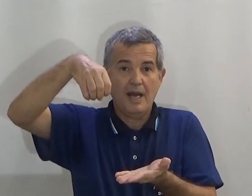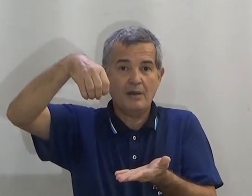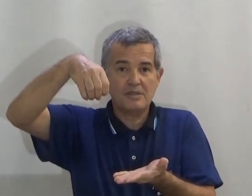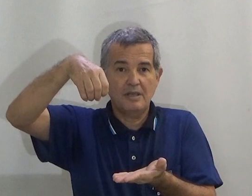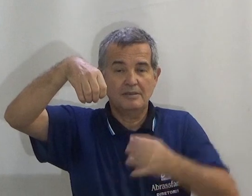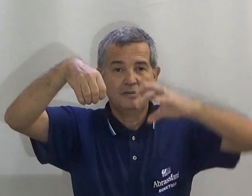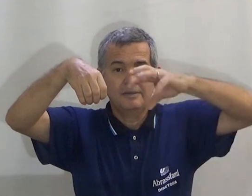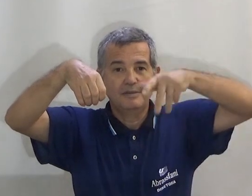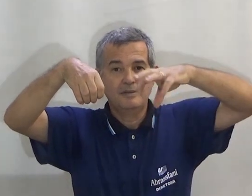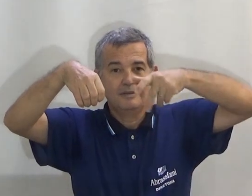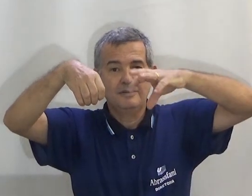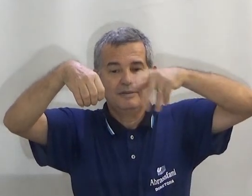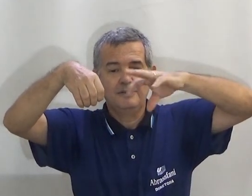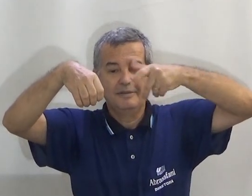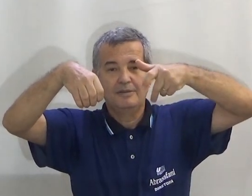Alça.